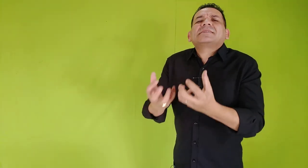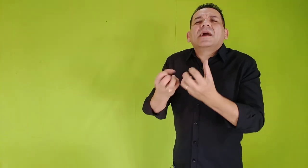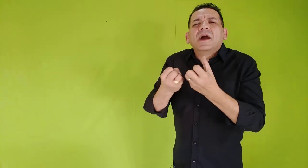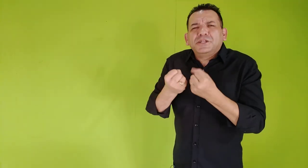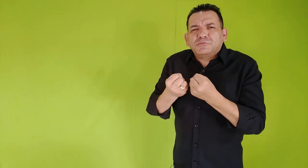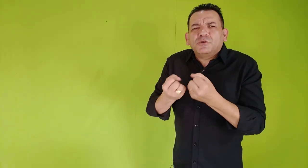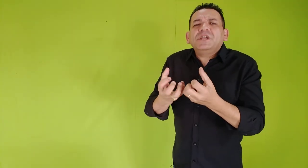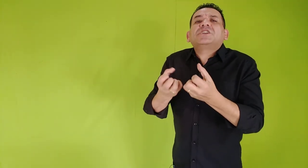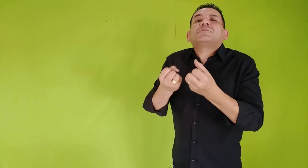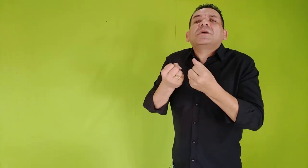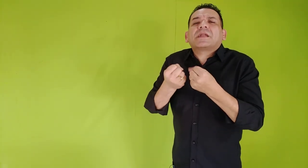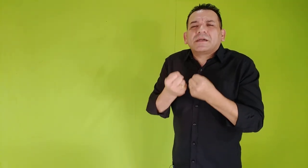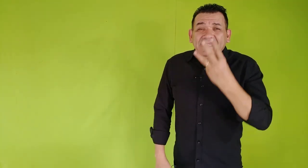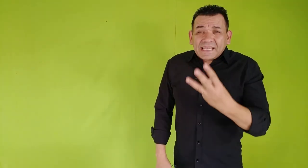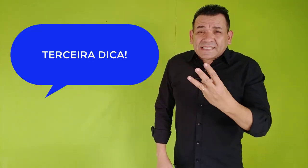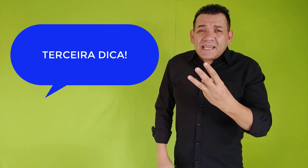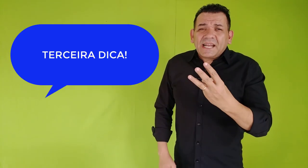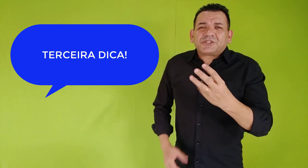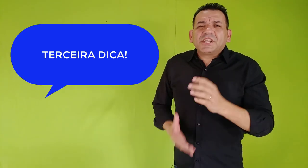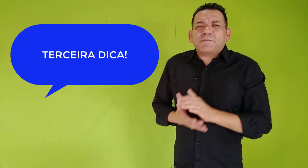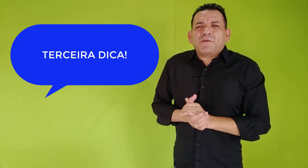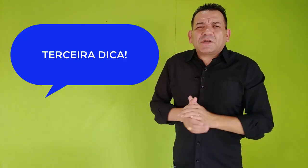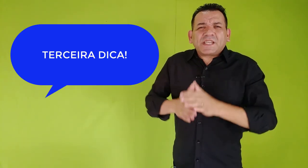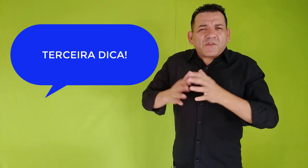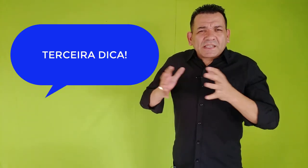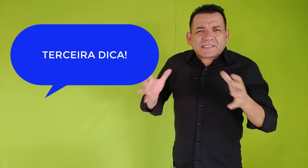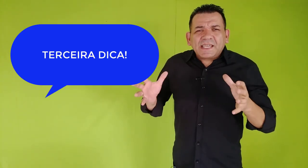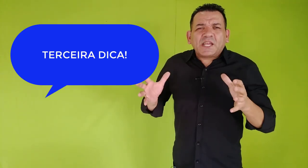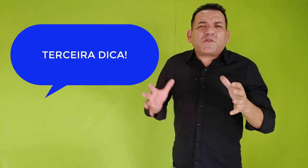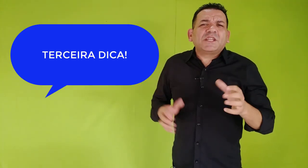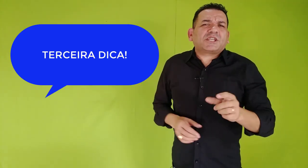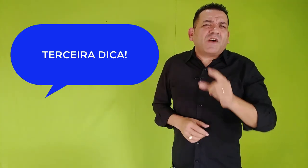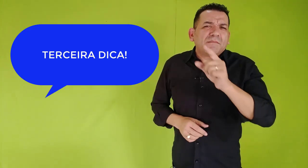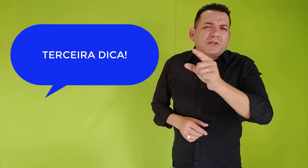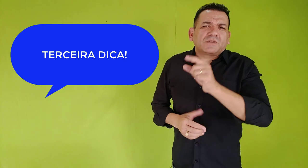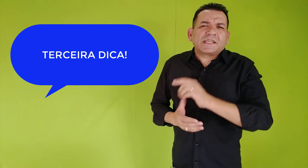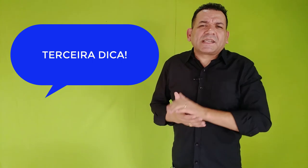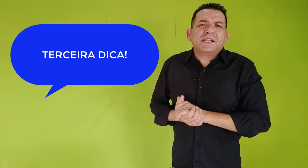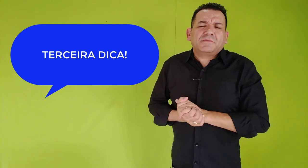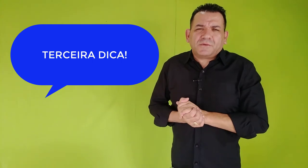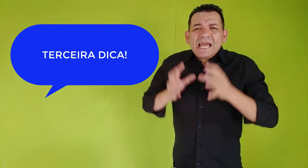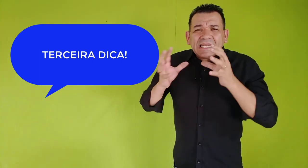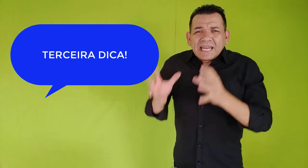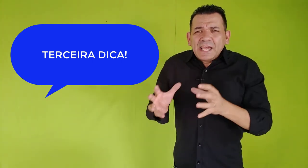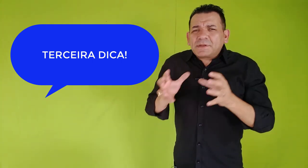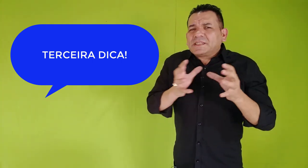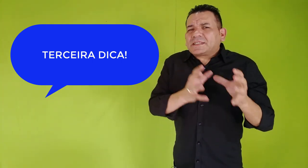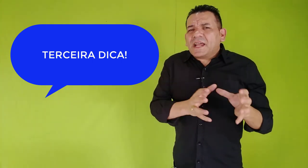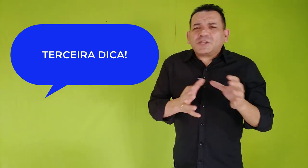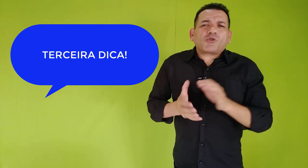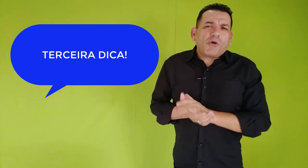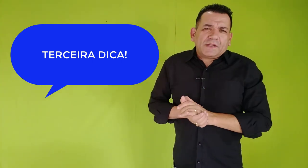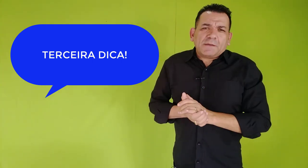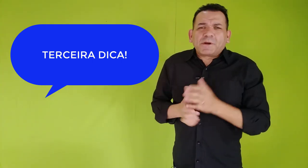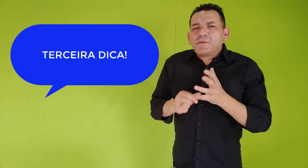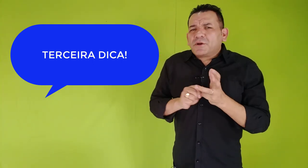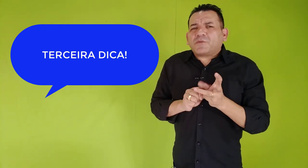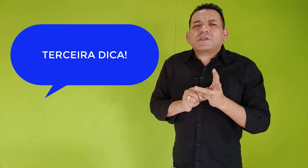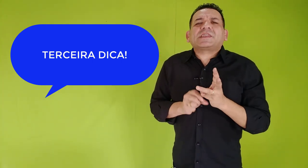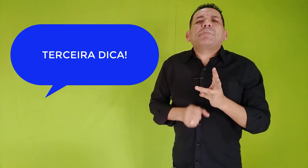ânimo e esperança. Terceira dica para você vencer definitivamente o desânimo. Lembre-se de três coisas. Primeiro, que você é